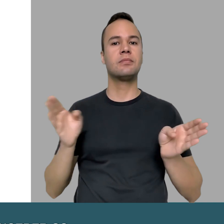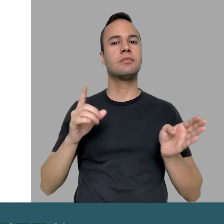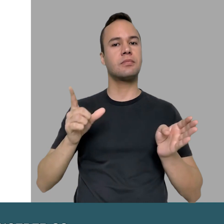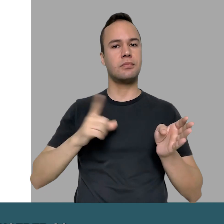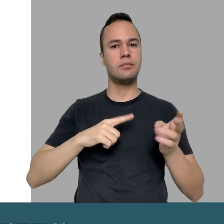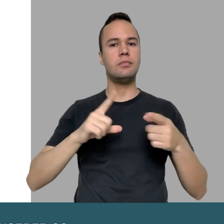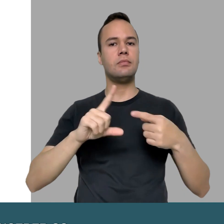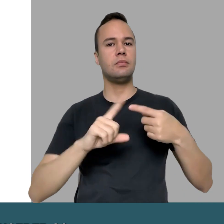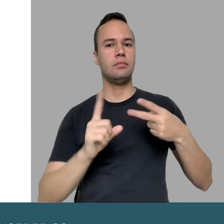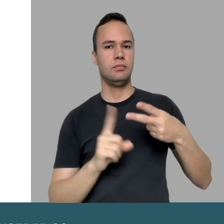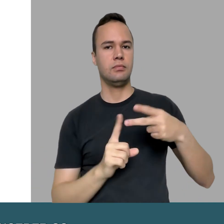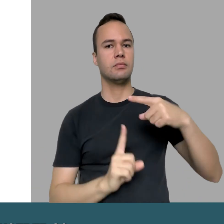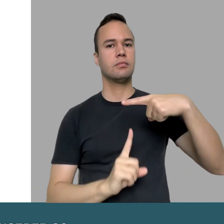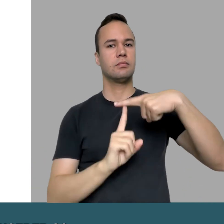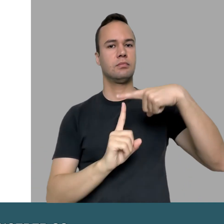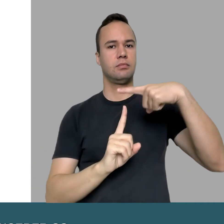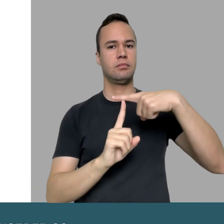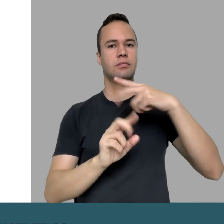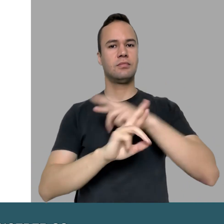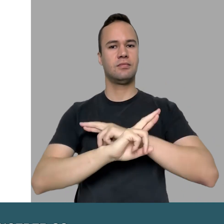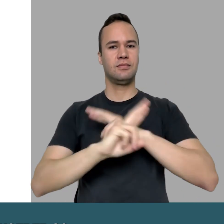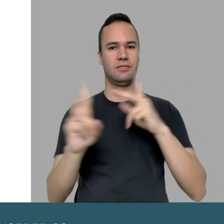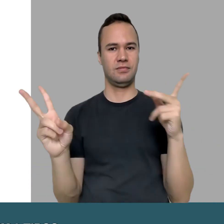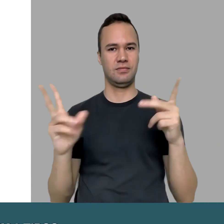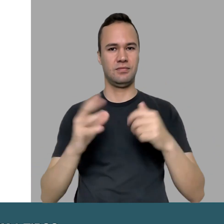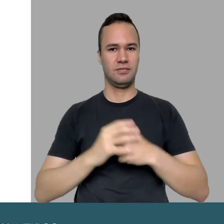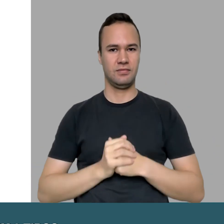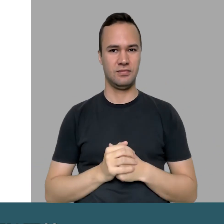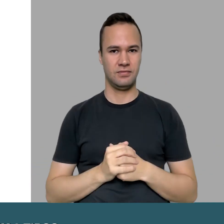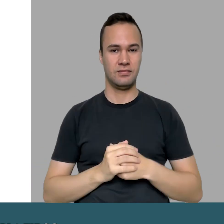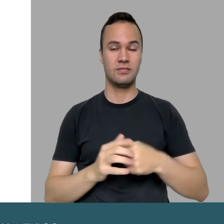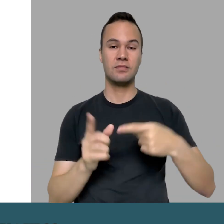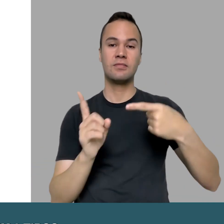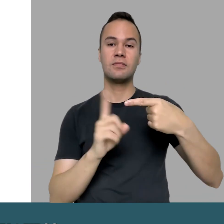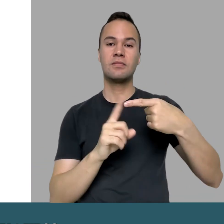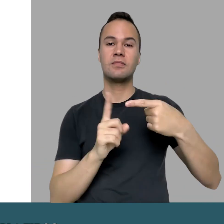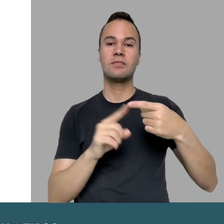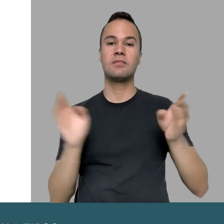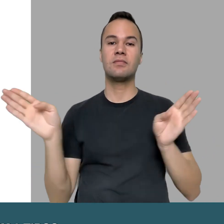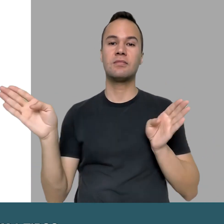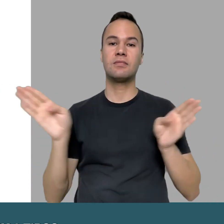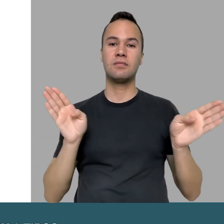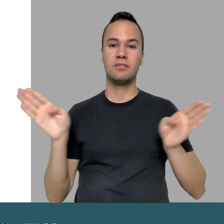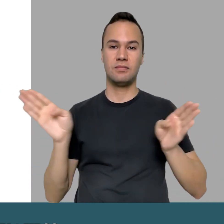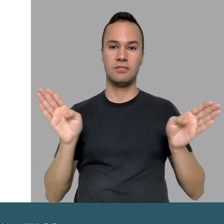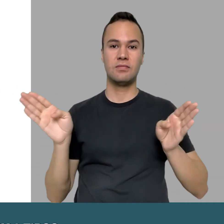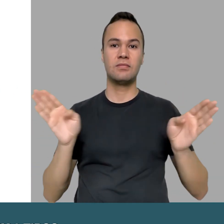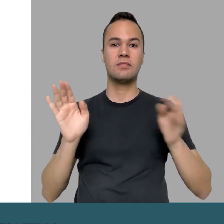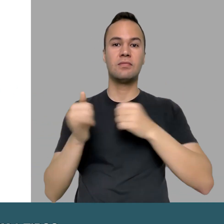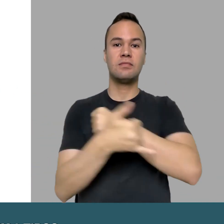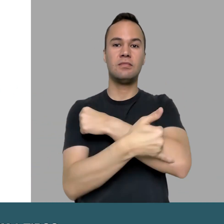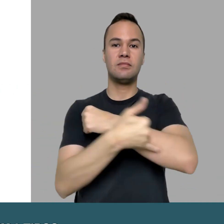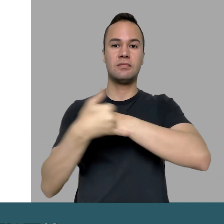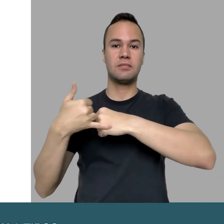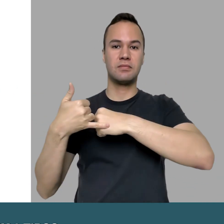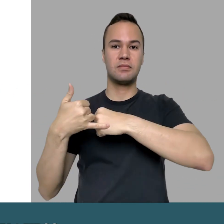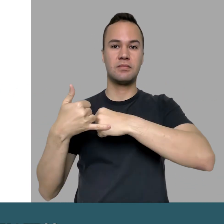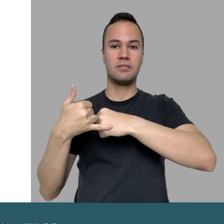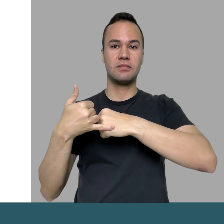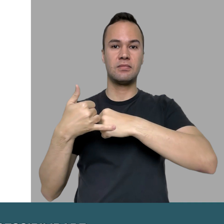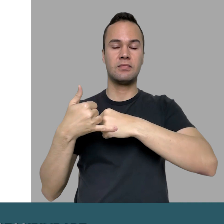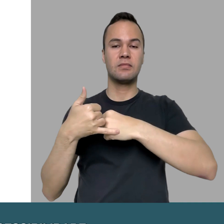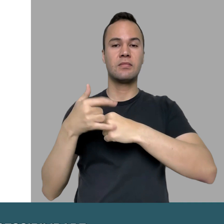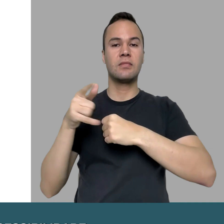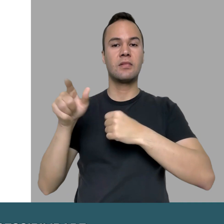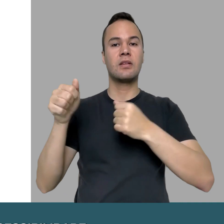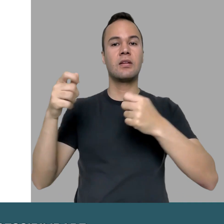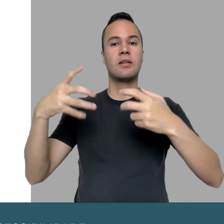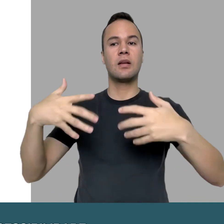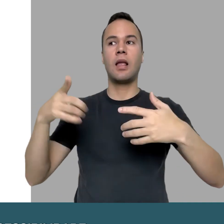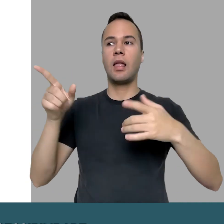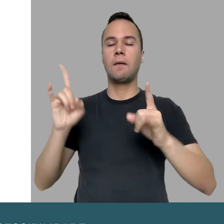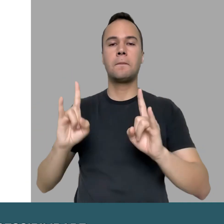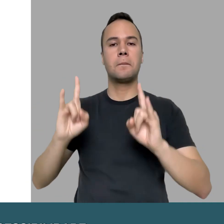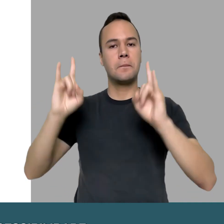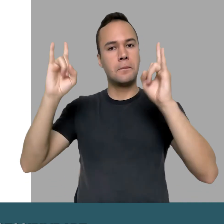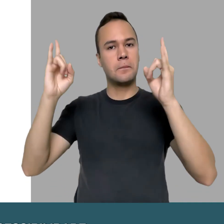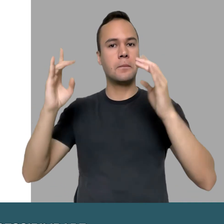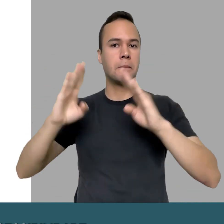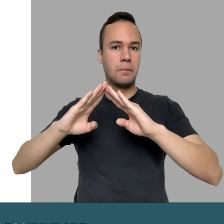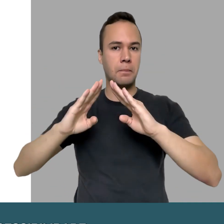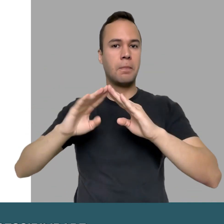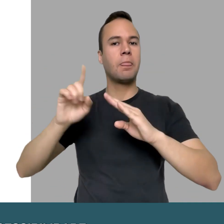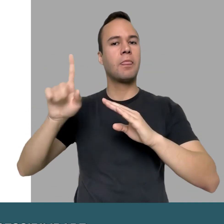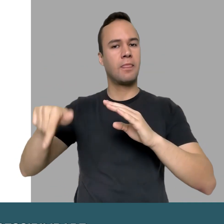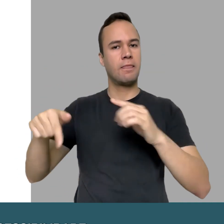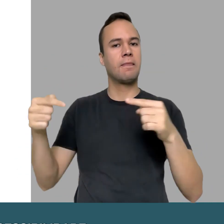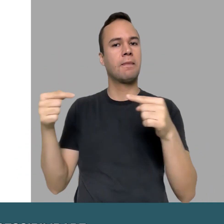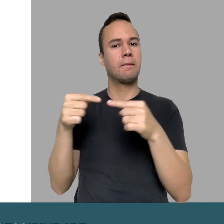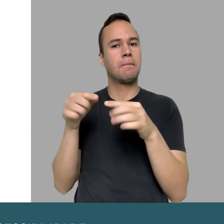de conceder os selos de acessibilidade. E existem dois tipos diferentes de selos. O selo de acessibilidade